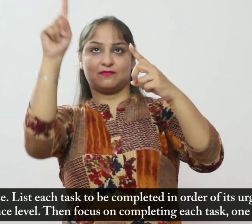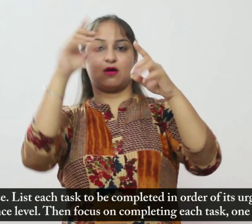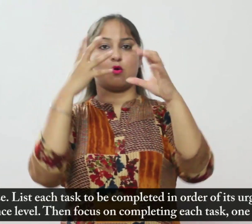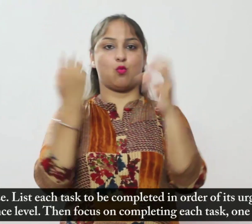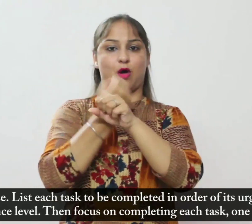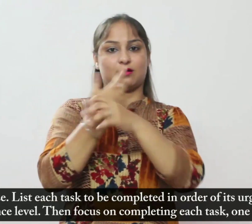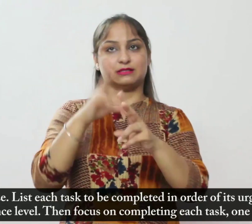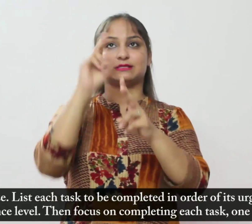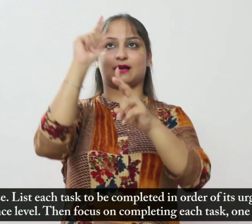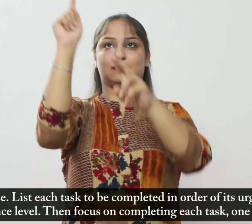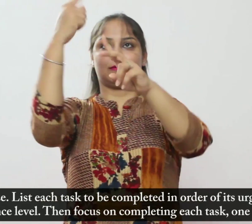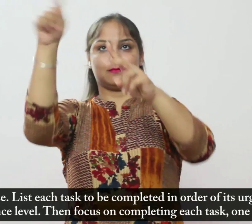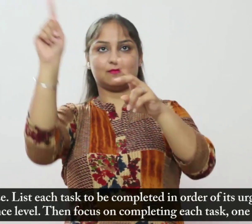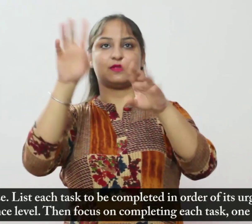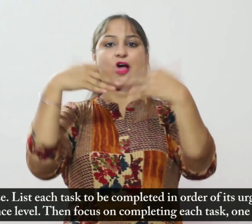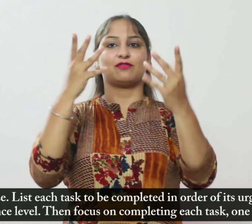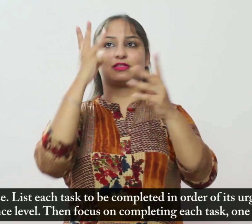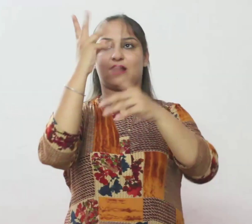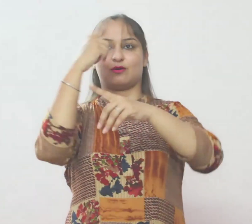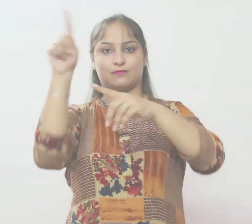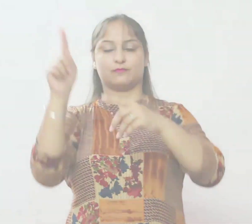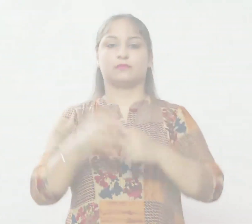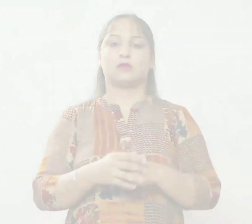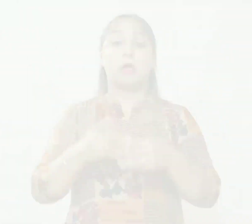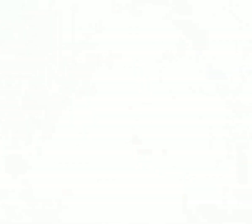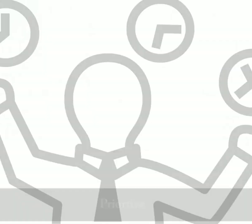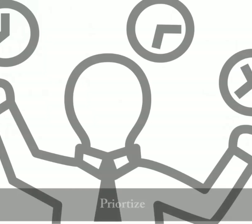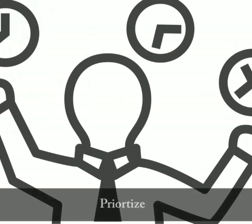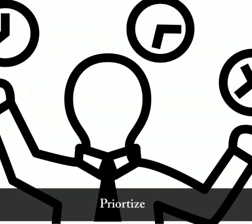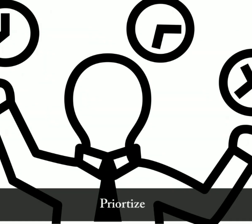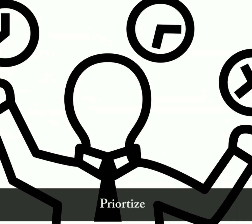फिर प्रतिय कारे को एक-एक करके पूरा करने पर ध्यान दे